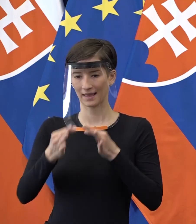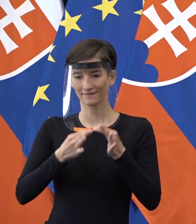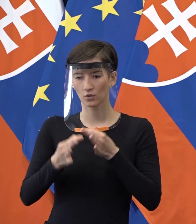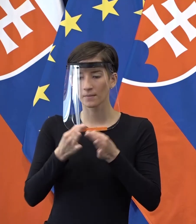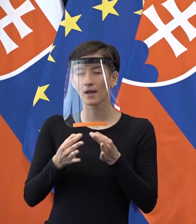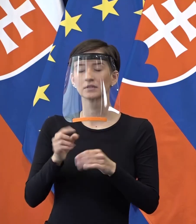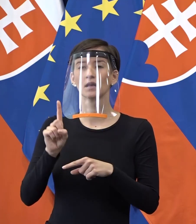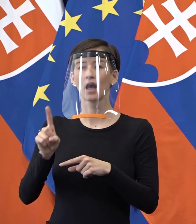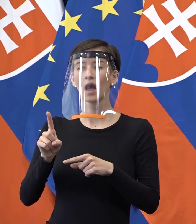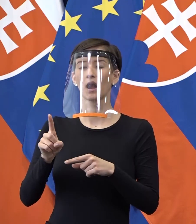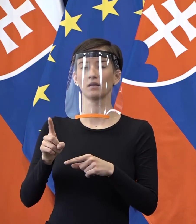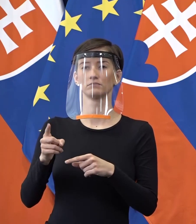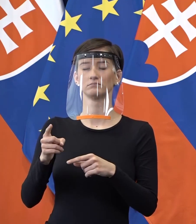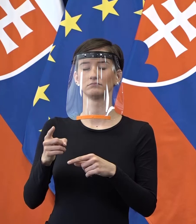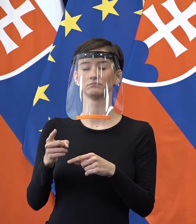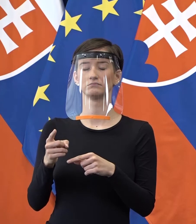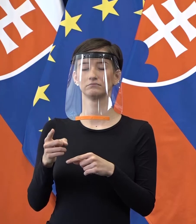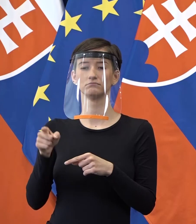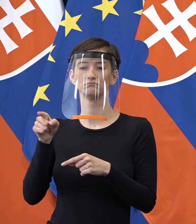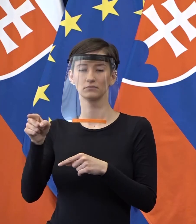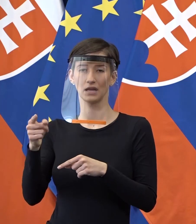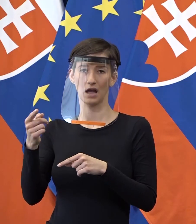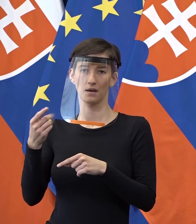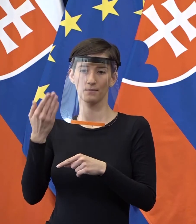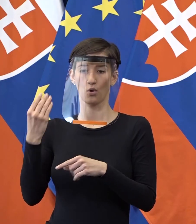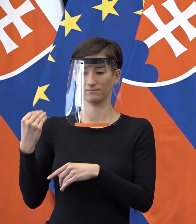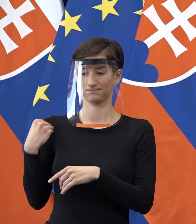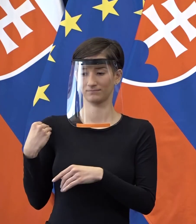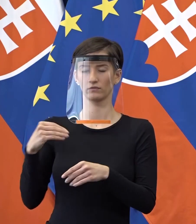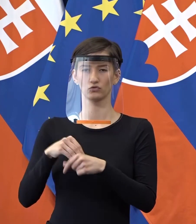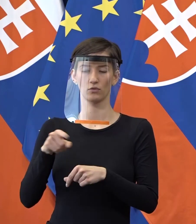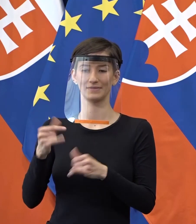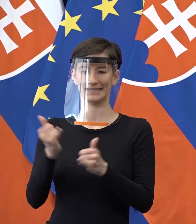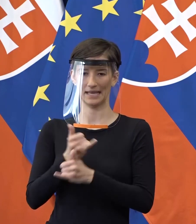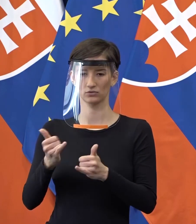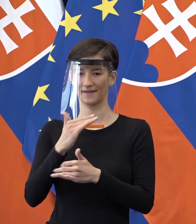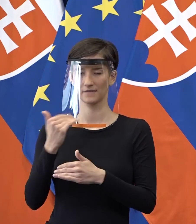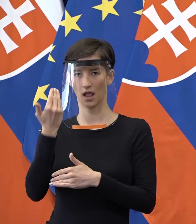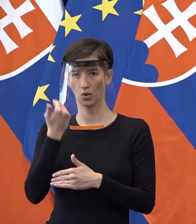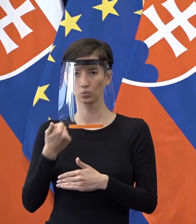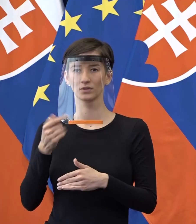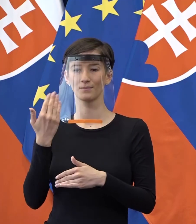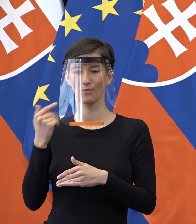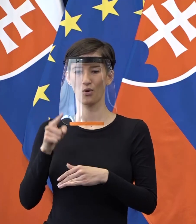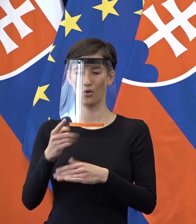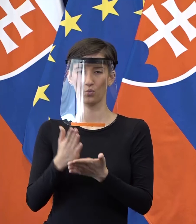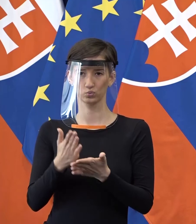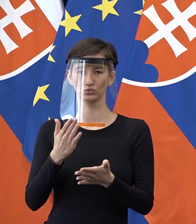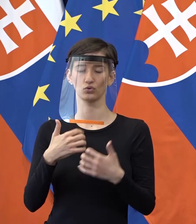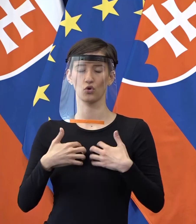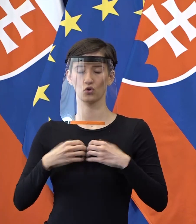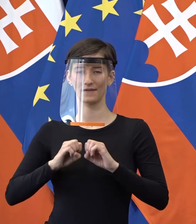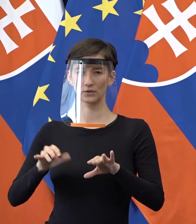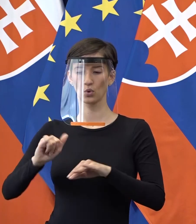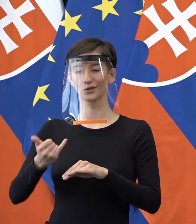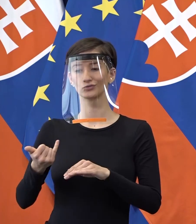že absolútna väčšina z tých ľudí, ktorí z Tyrovska prišla, boli v podstate nakazení ešte predtým, ako na Slovensko prišli. A boli to ľudia, ktorí poctivo